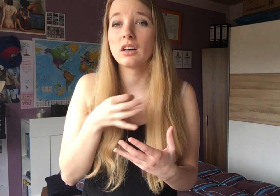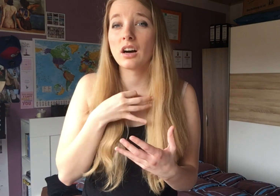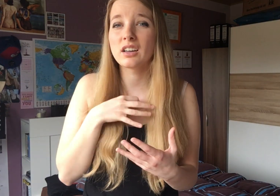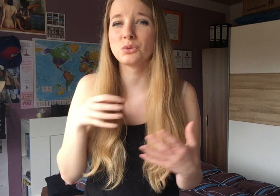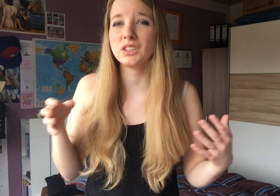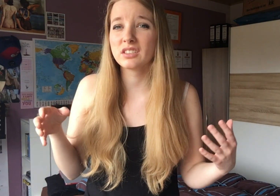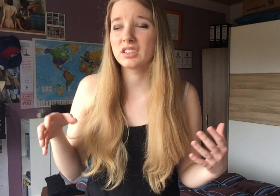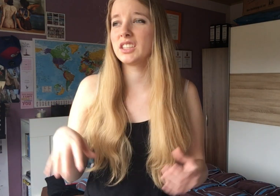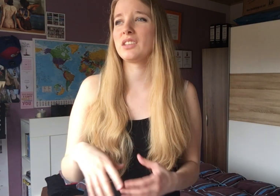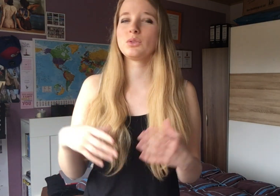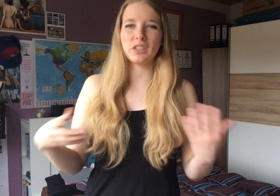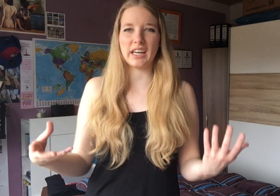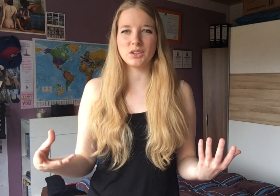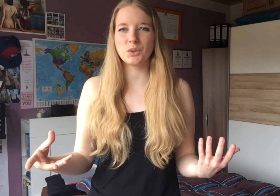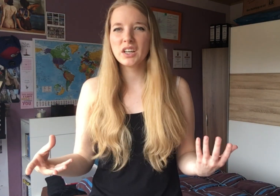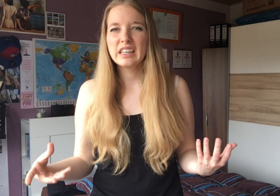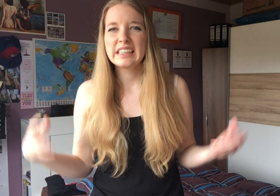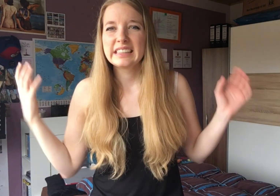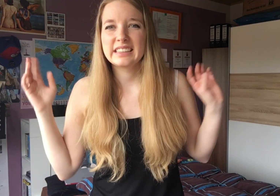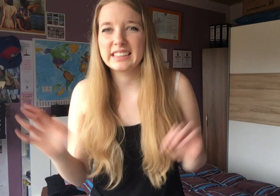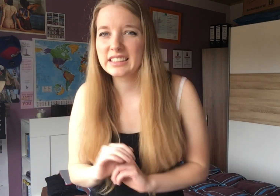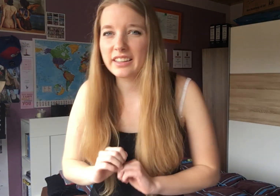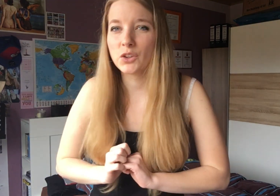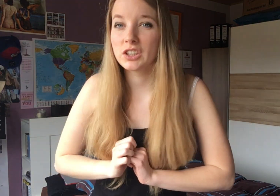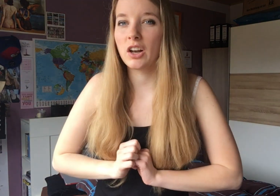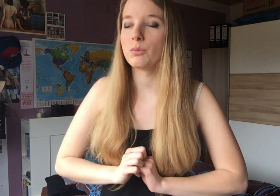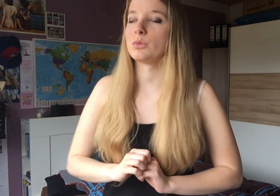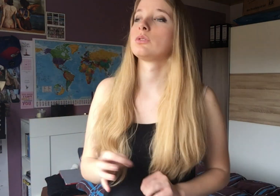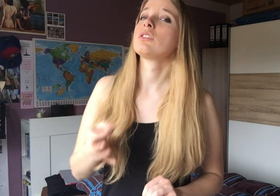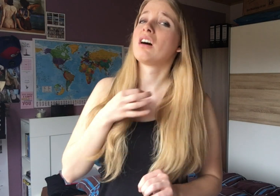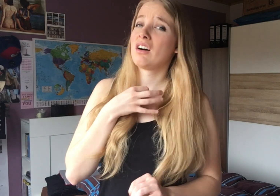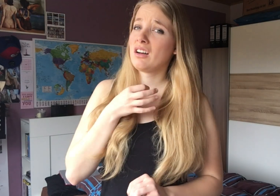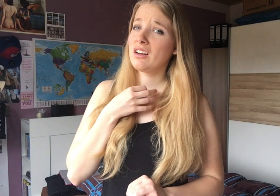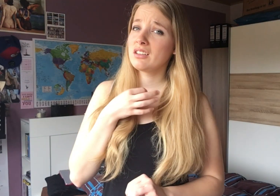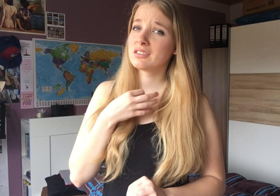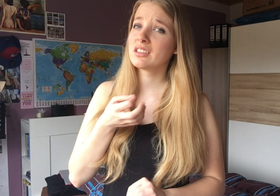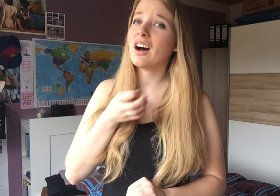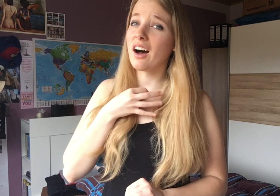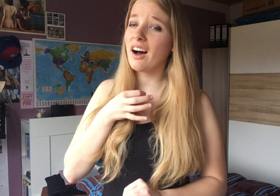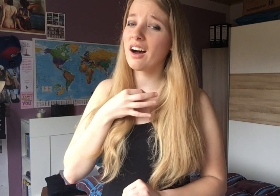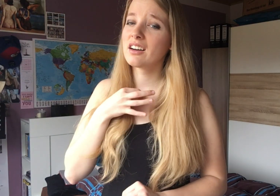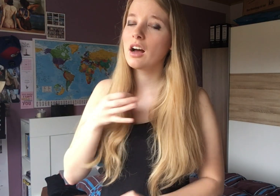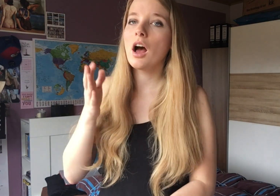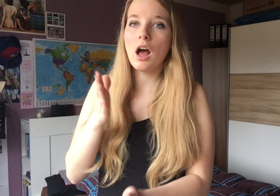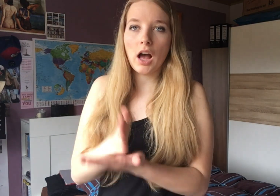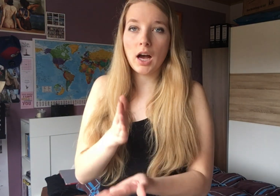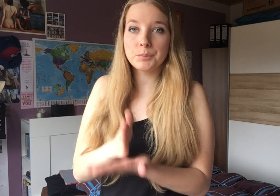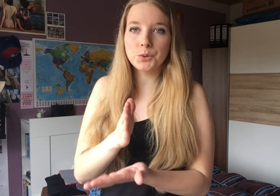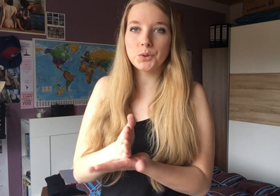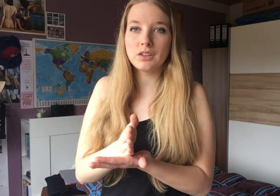So, aha, so disinteressiert. würdest du gerade so das jetzt nicht wirklich glauben. So. Aha. Aha. Hab schon